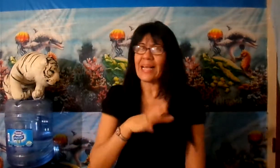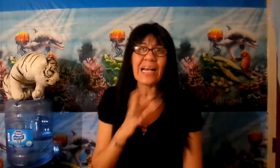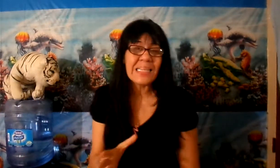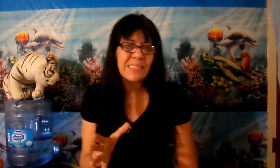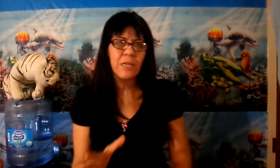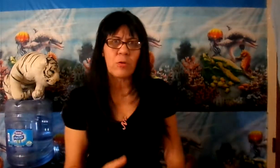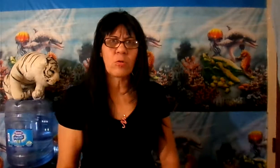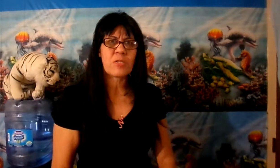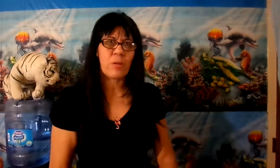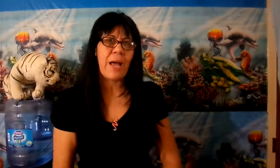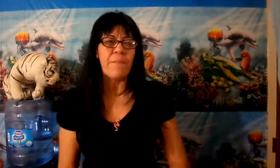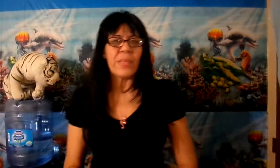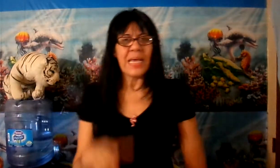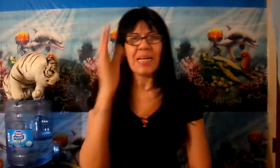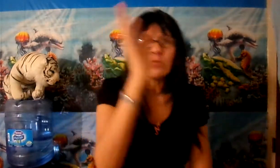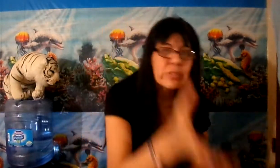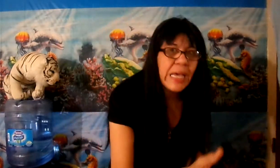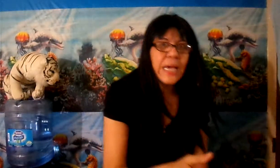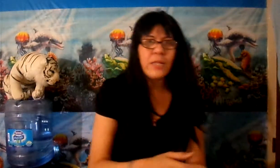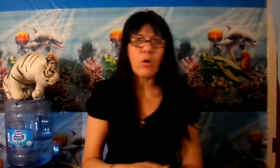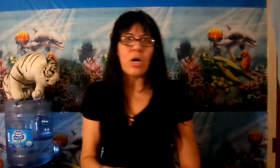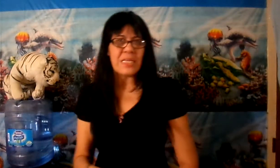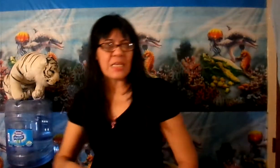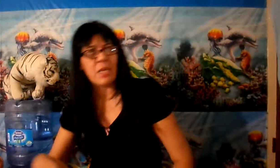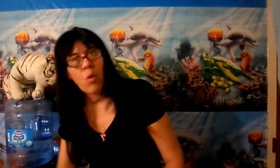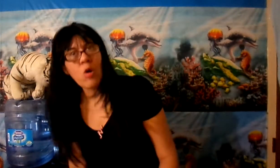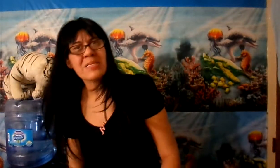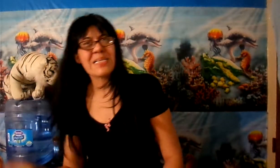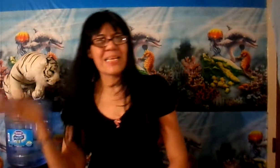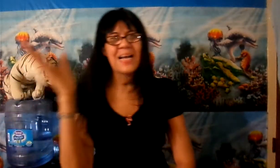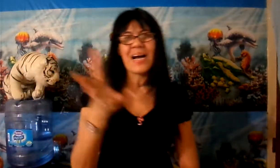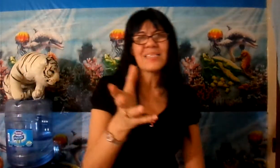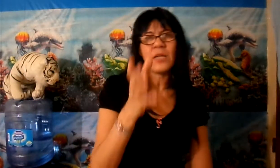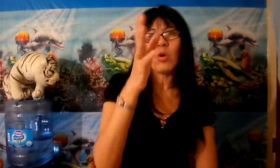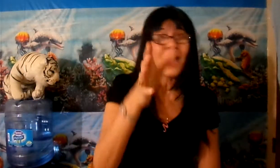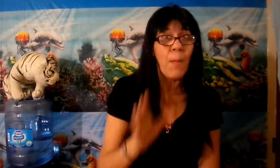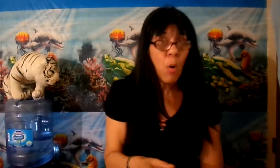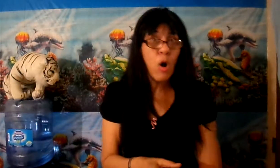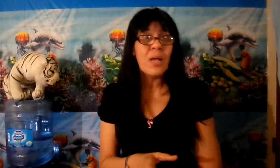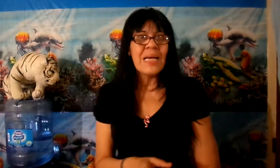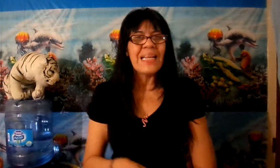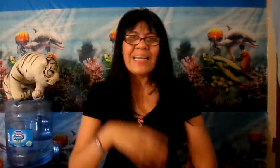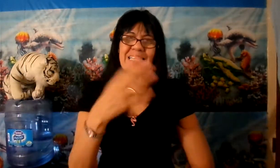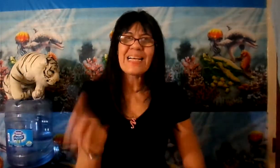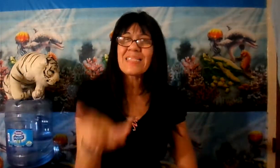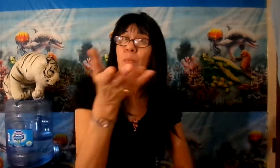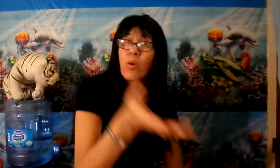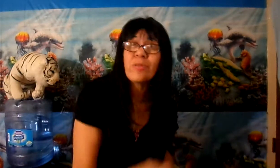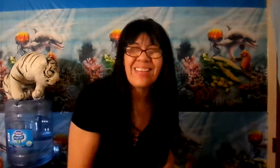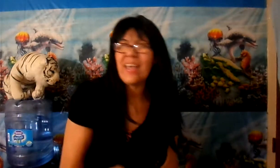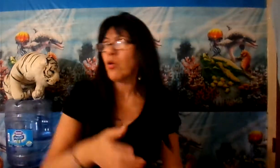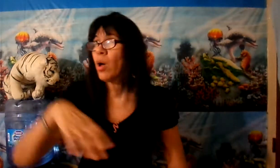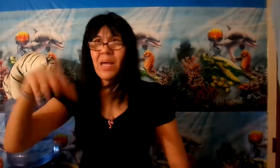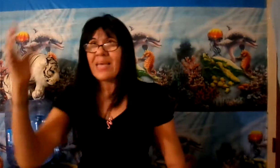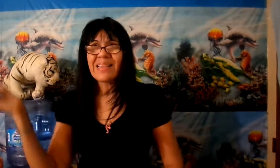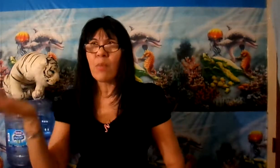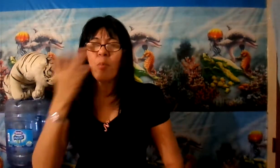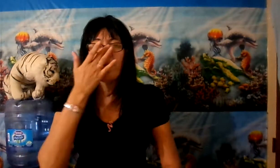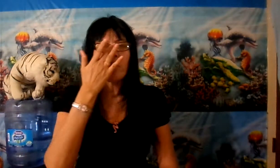encanta de todo eso, ¿verdad? El adulterio, se divorcian, se casan, no hay amor. La gente se casan por dinero. Y estamos viviendo